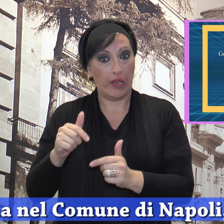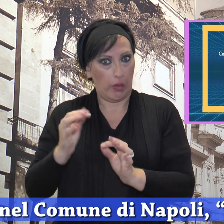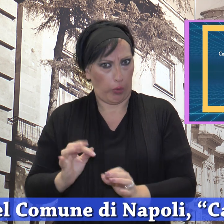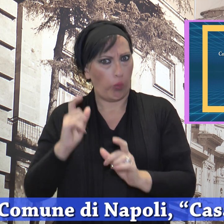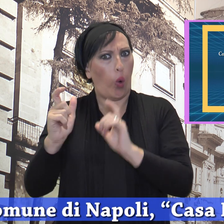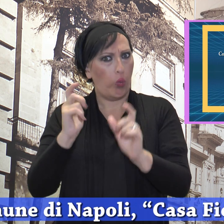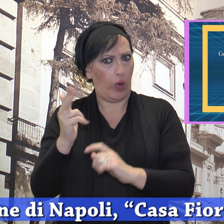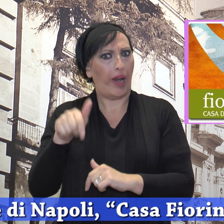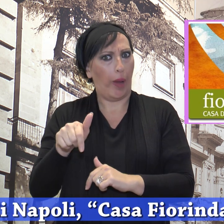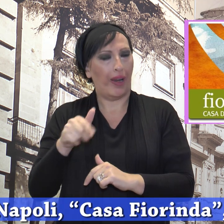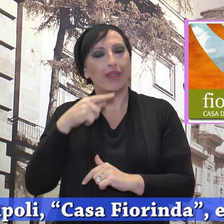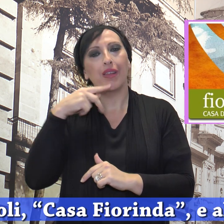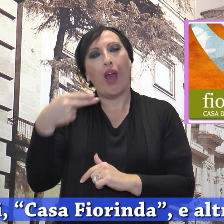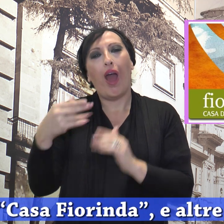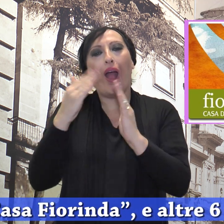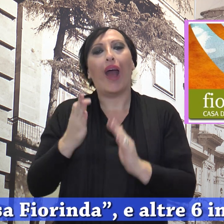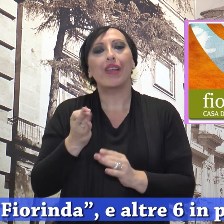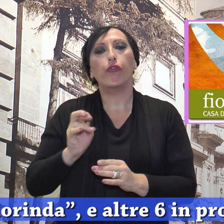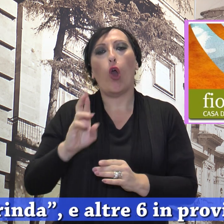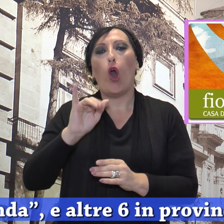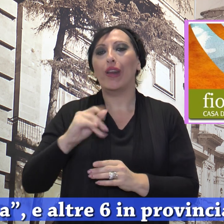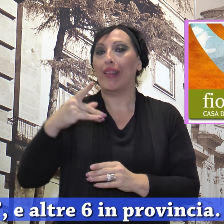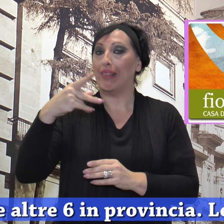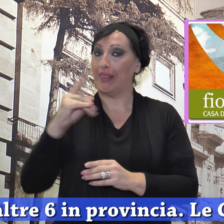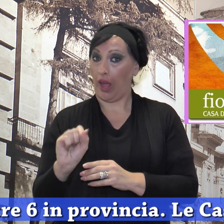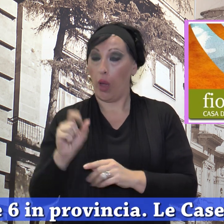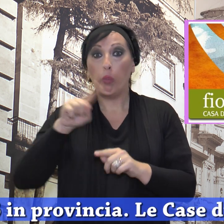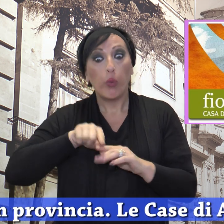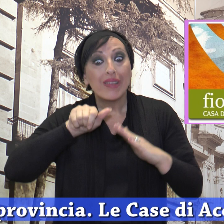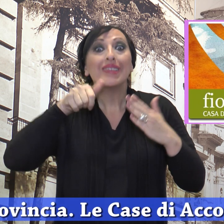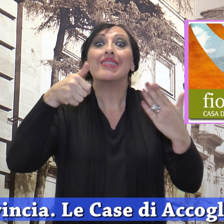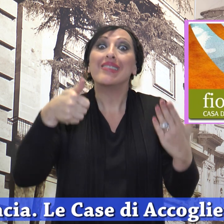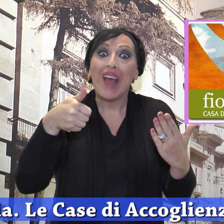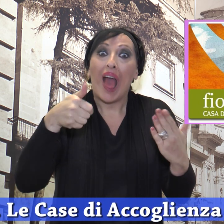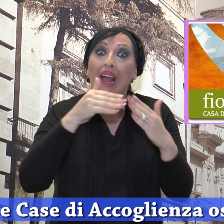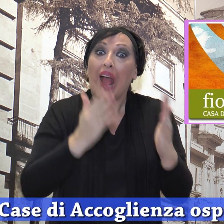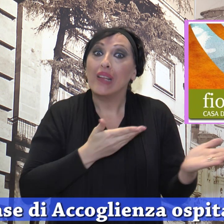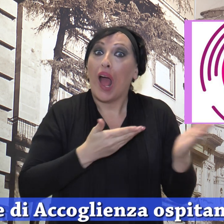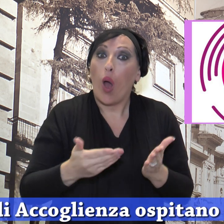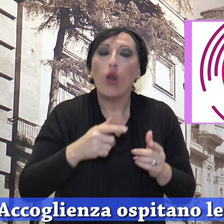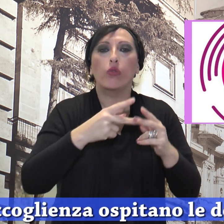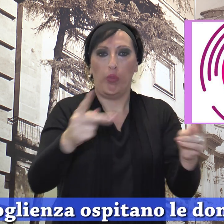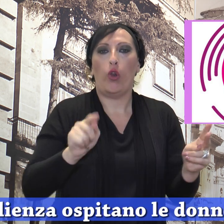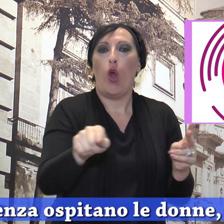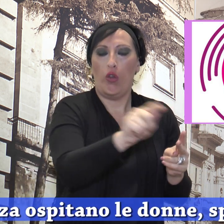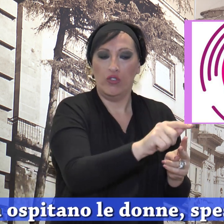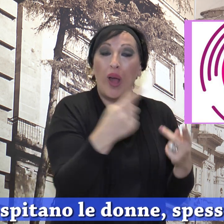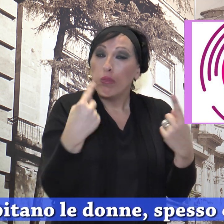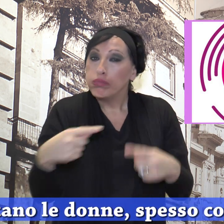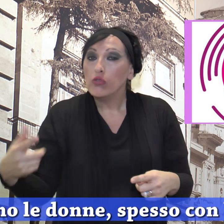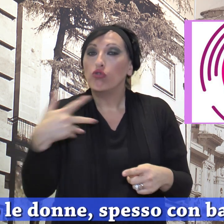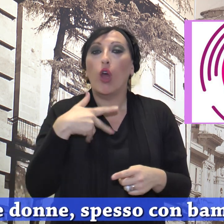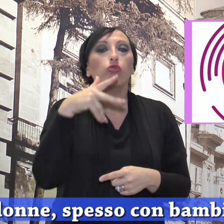Napoli, Casa Fiorinda e altre 6 in provincia. Le case di accoglienza ospitano le donne,